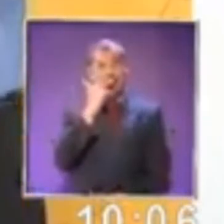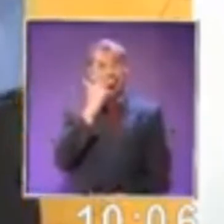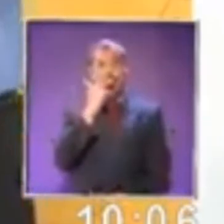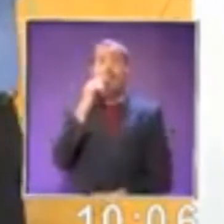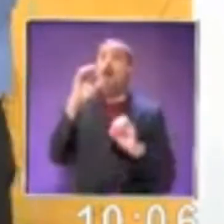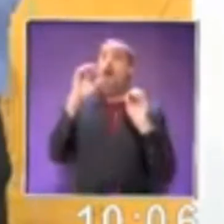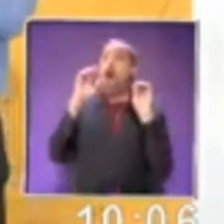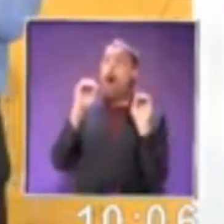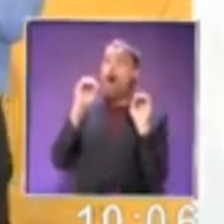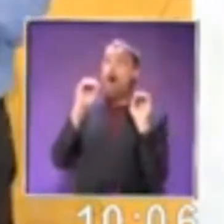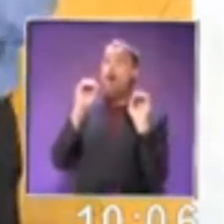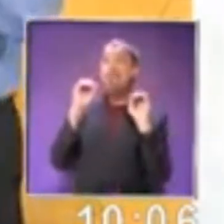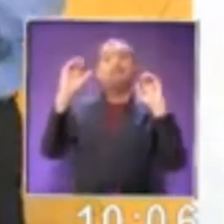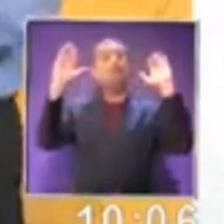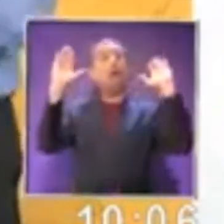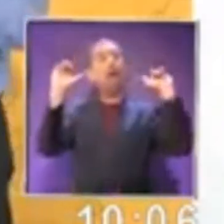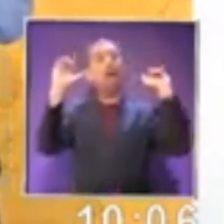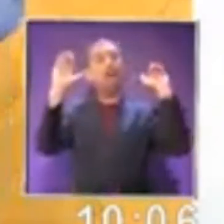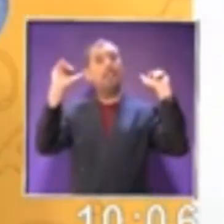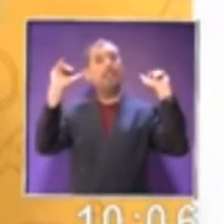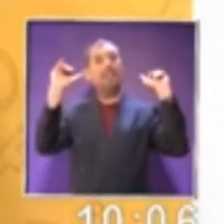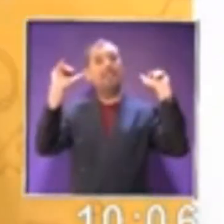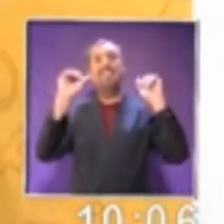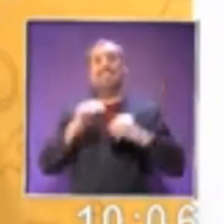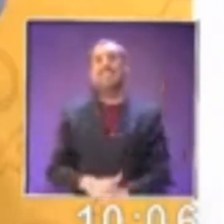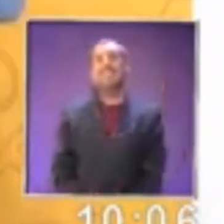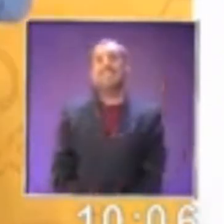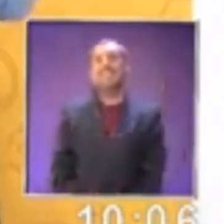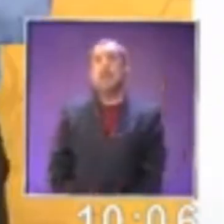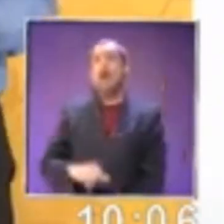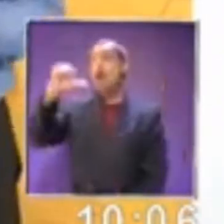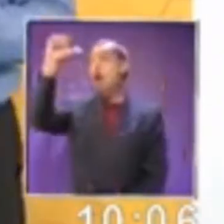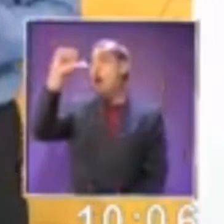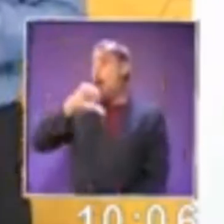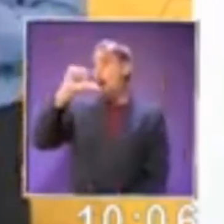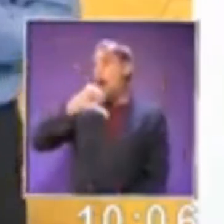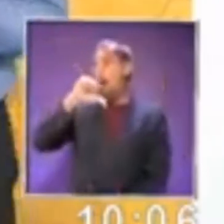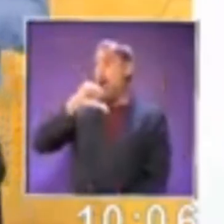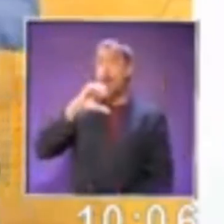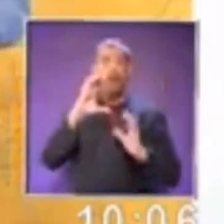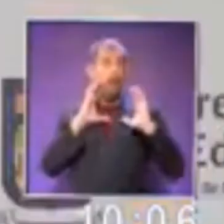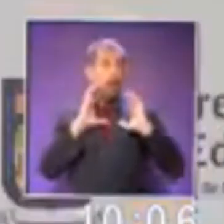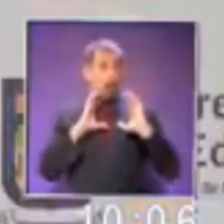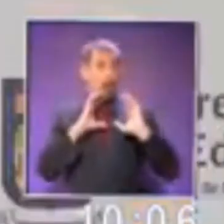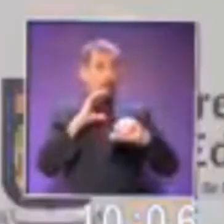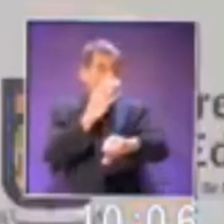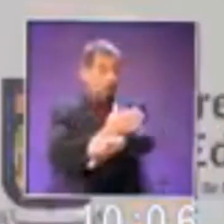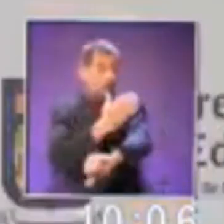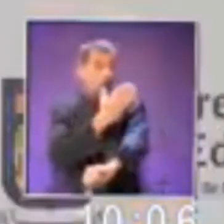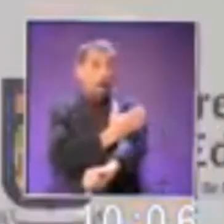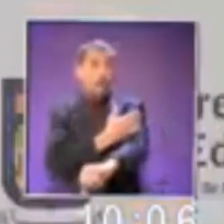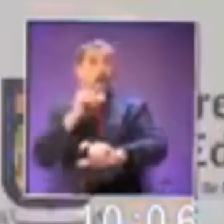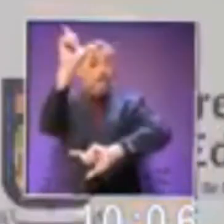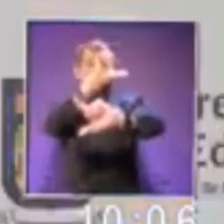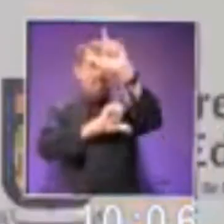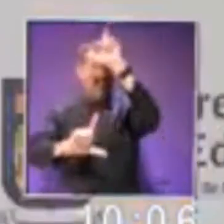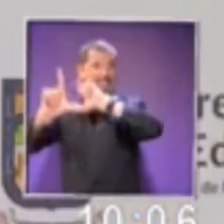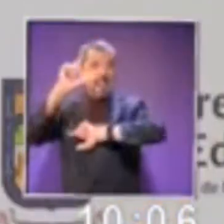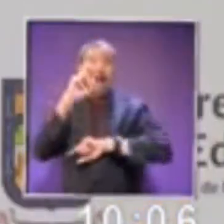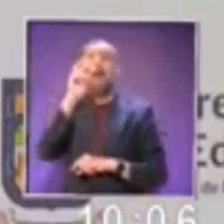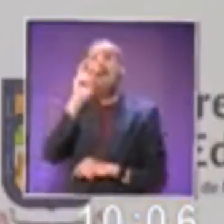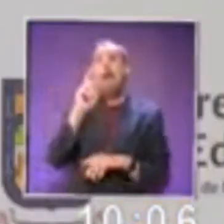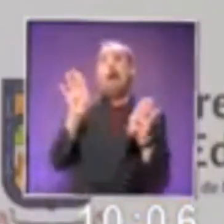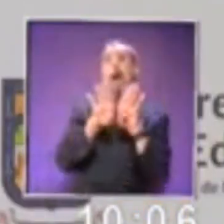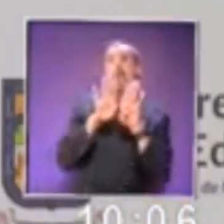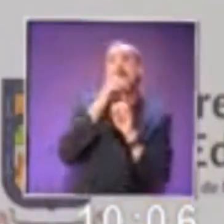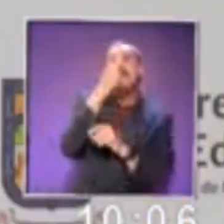utilizamos good night. Good night. Muy bien. Y el día de hoy, igual que nuestros compañeros de lengua de señas mexicanas, vamos a ver cómo